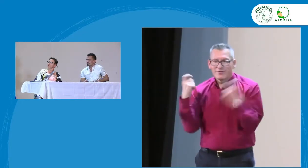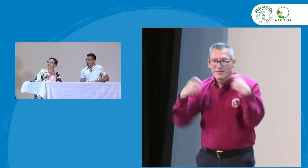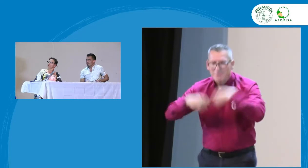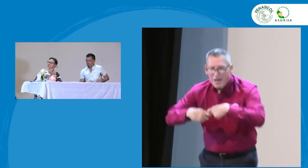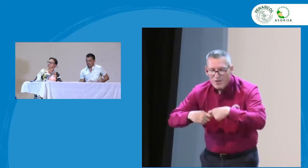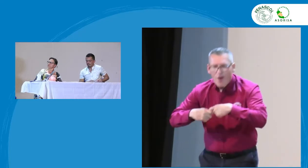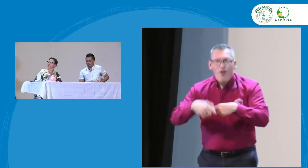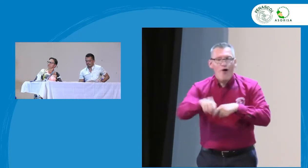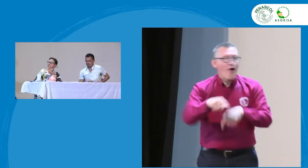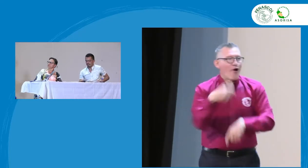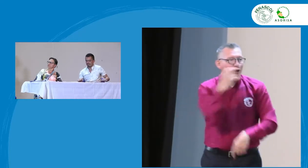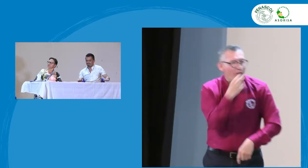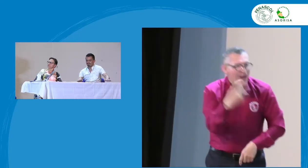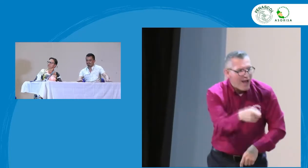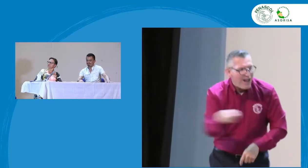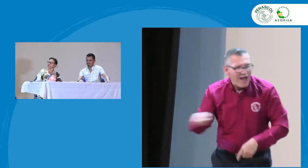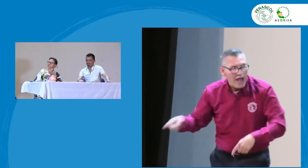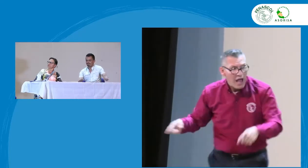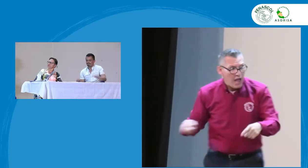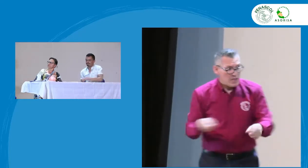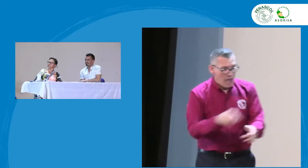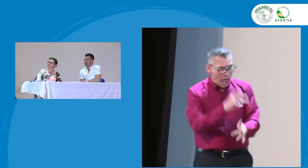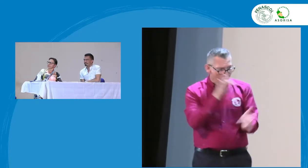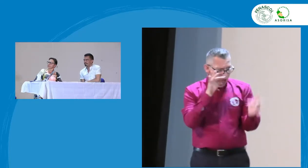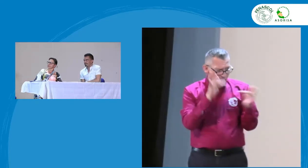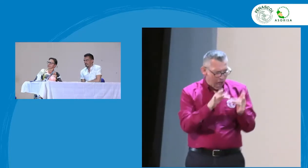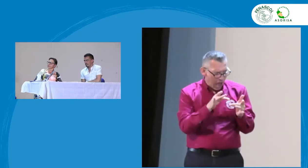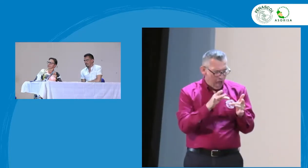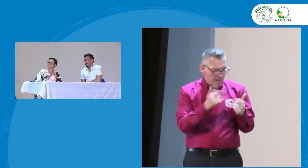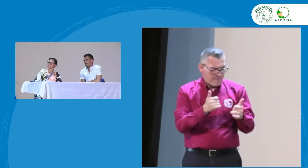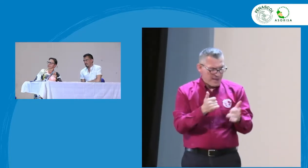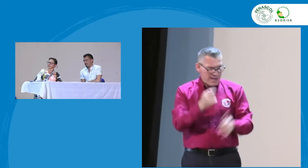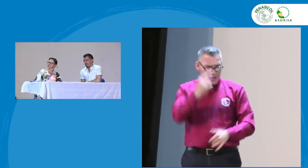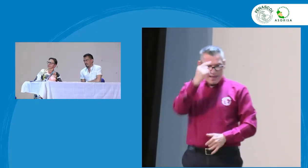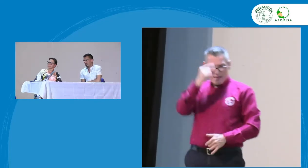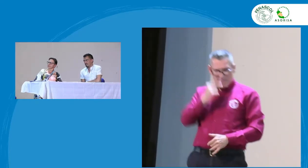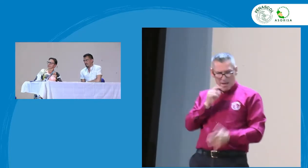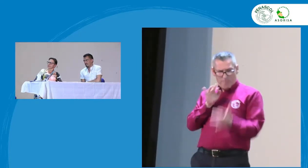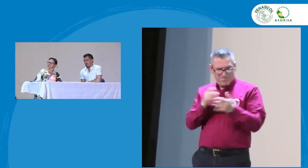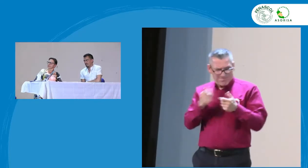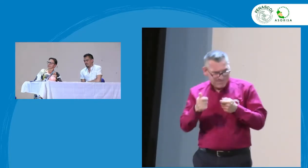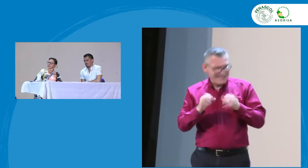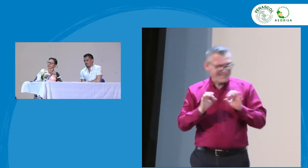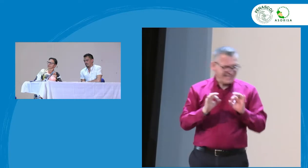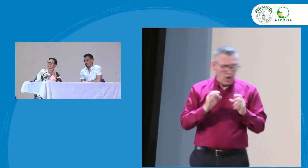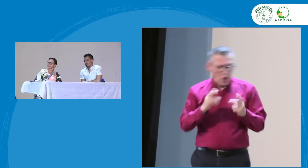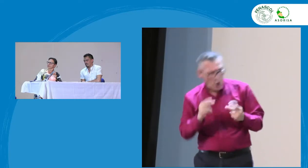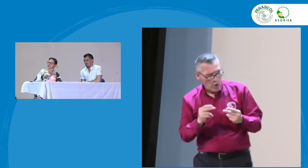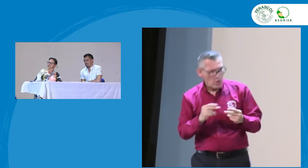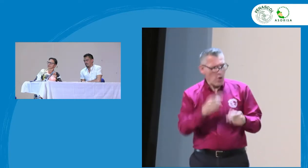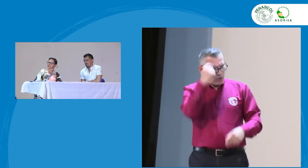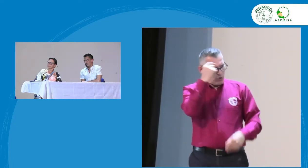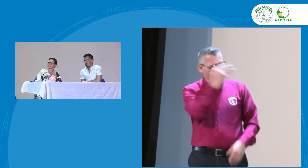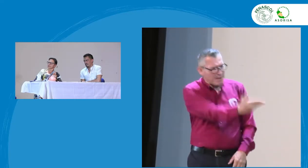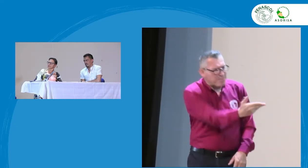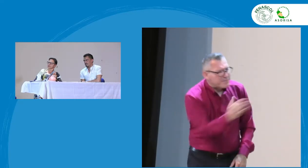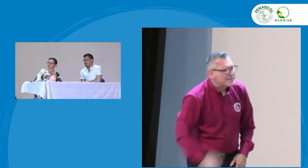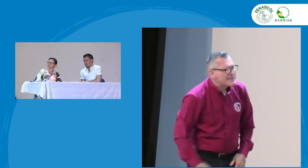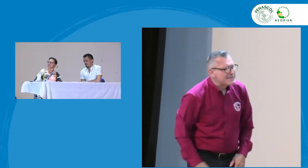si lo que tiene que ver con el uso del bilingüismo del español, de la lengua de señas. ¿Ustedes